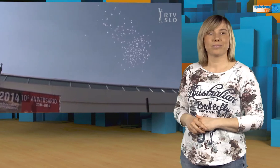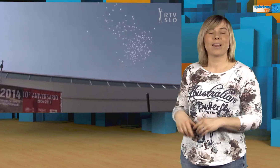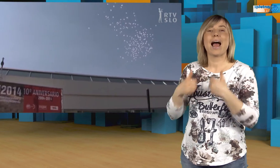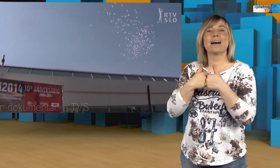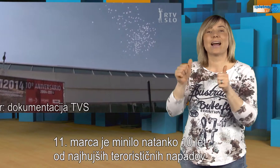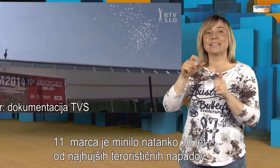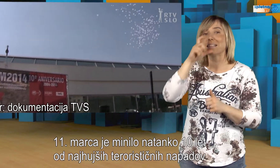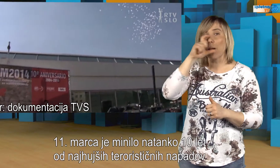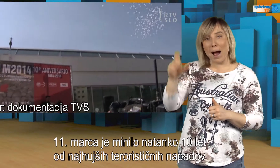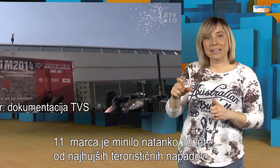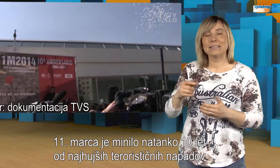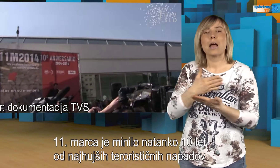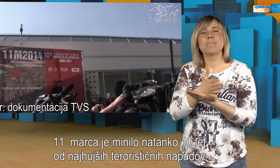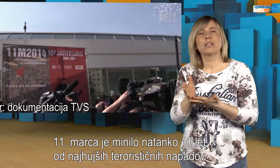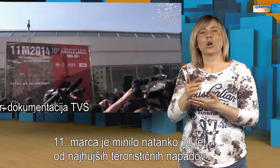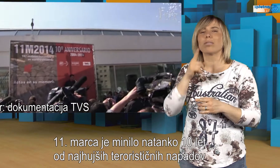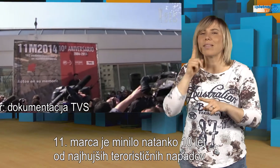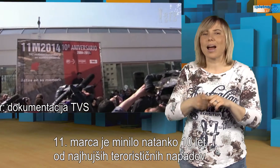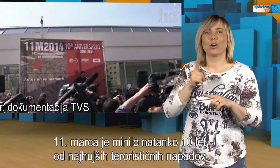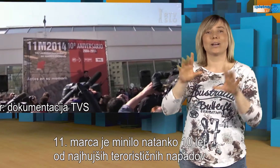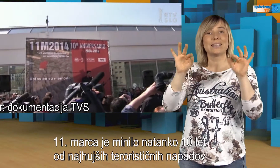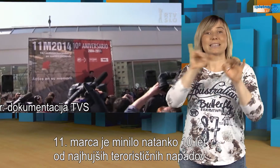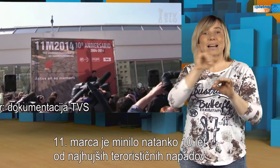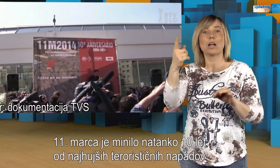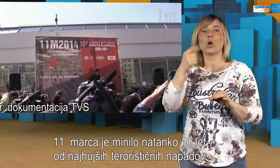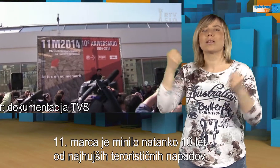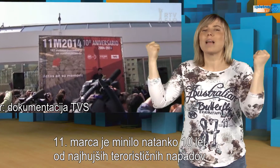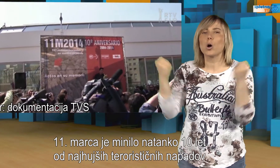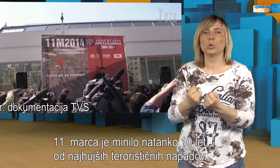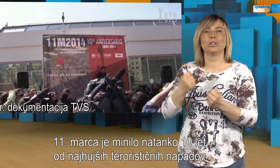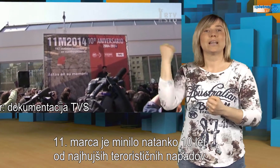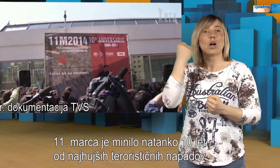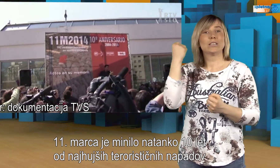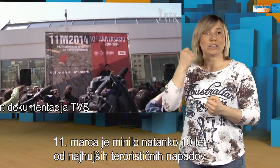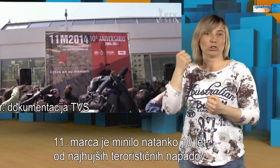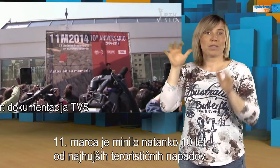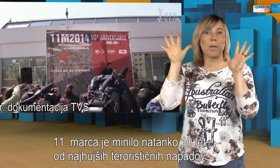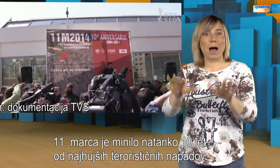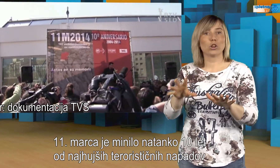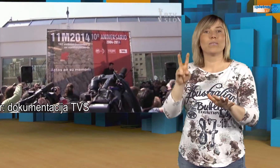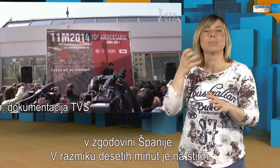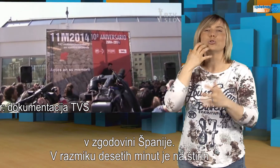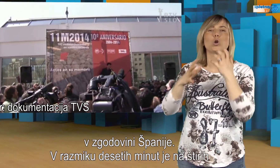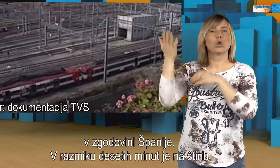11. marca je minilo natanko deset let od najhujših terorističnih napadov v zgodovini Španije.